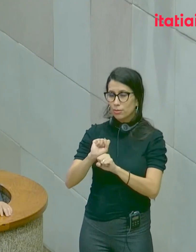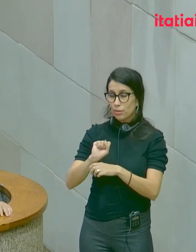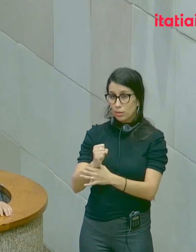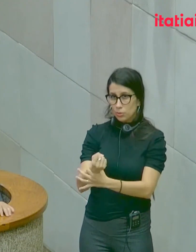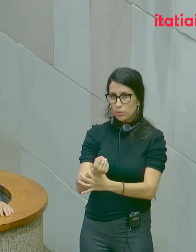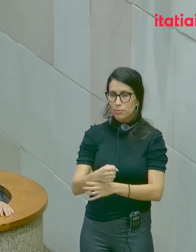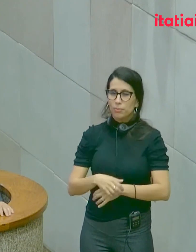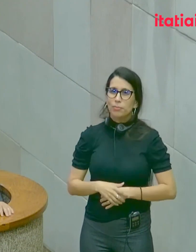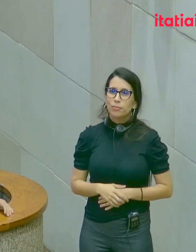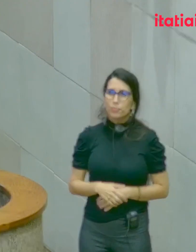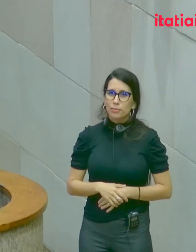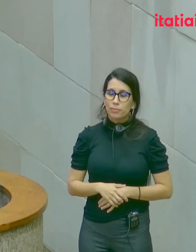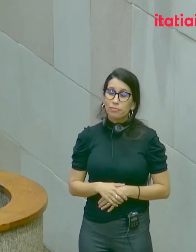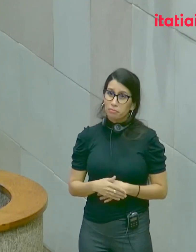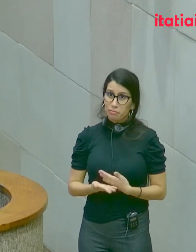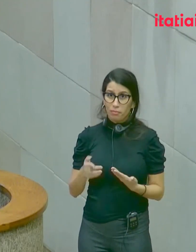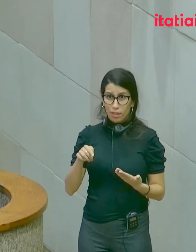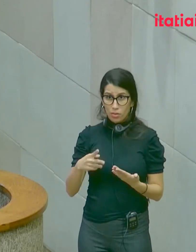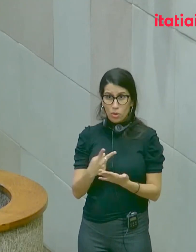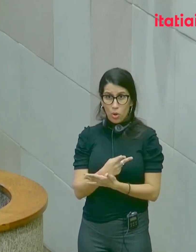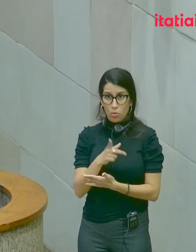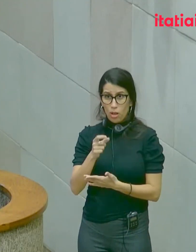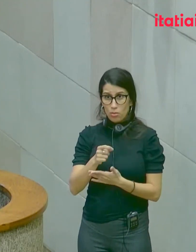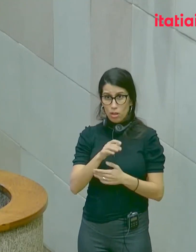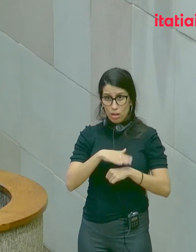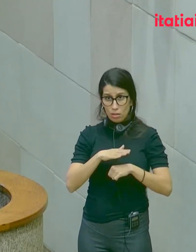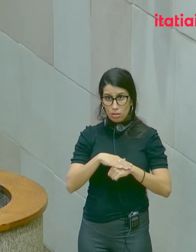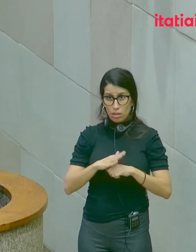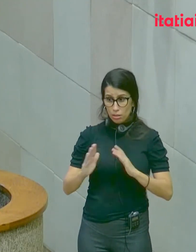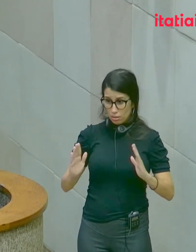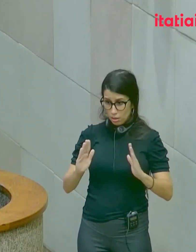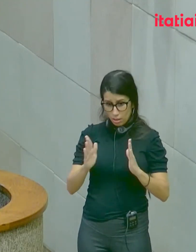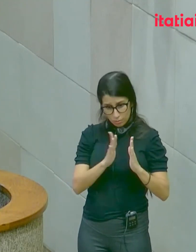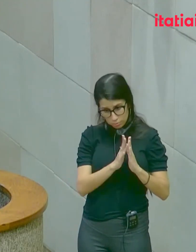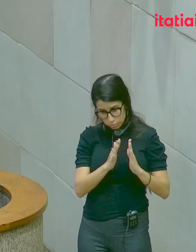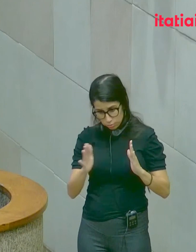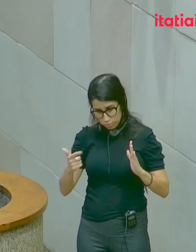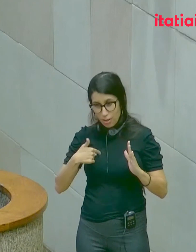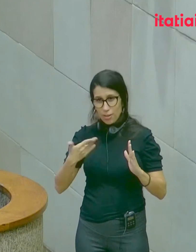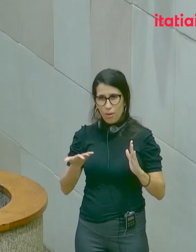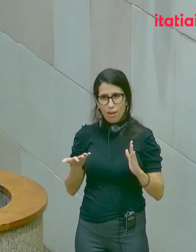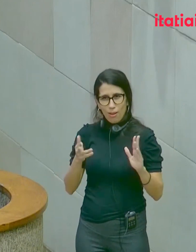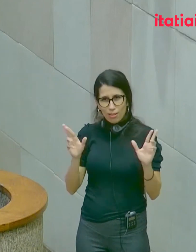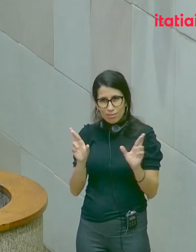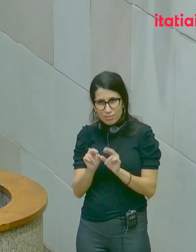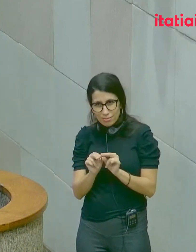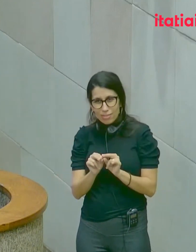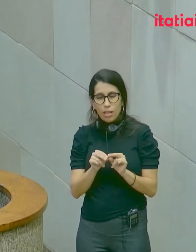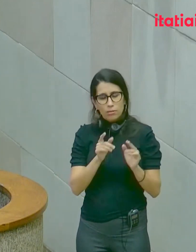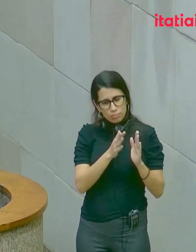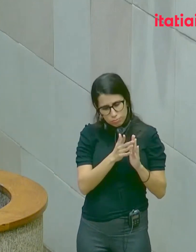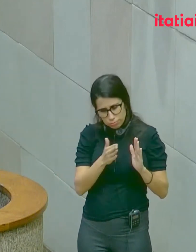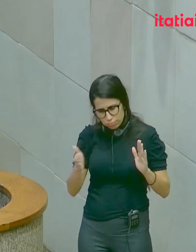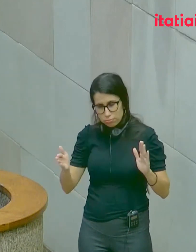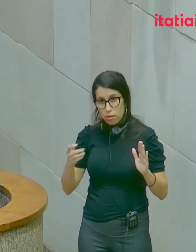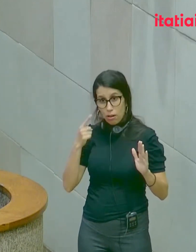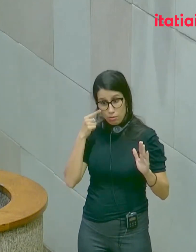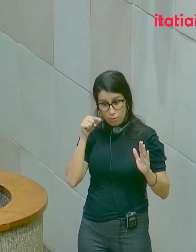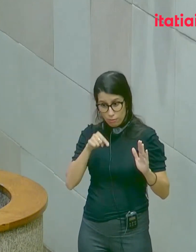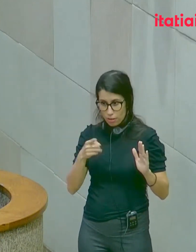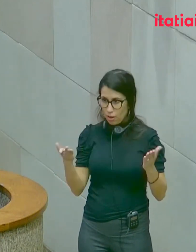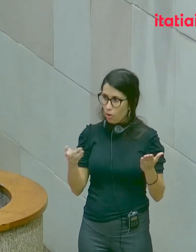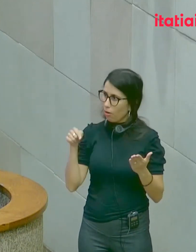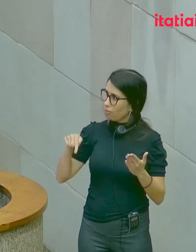nessa trajetória resumida, nós possamos enxergar a grandiosidade desse momento.